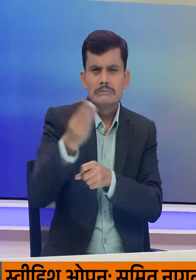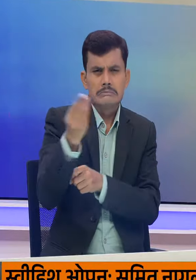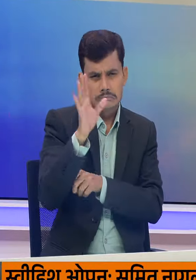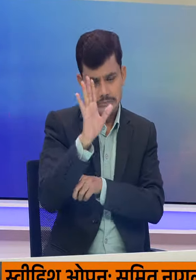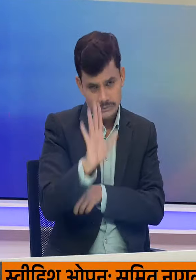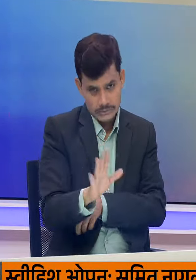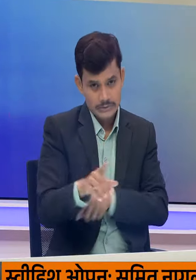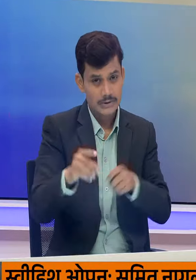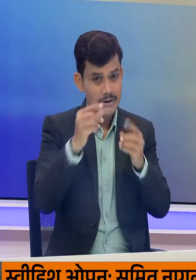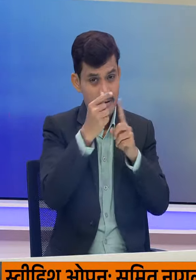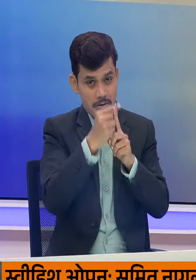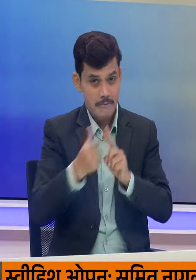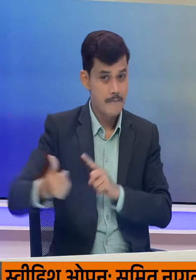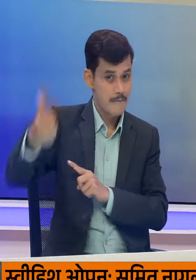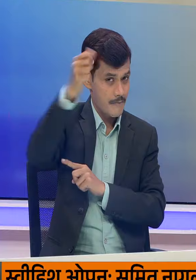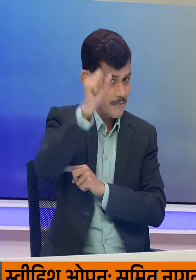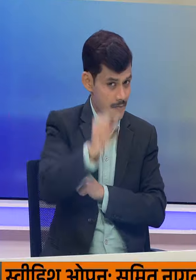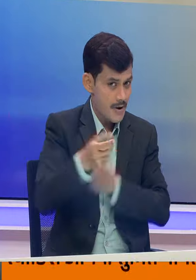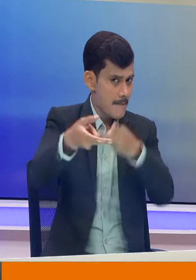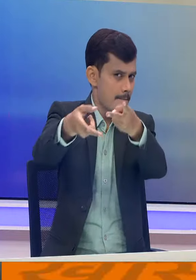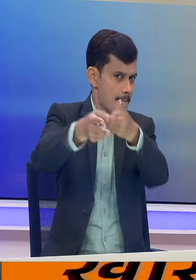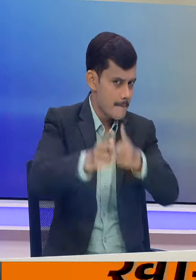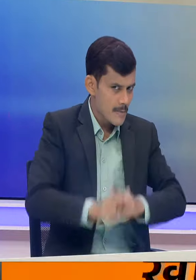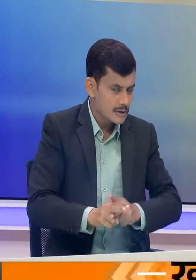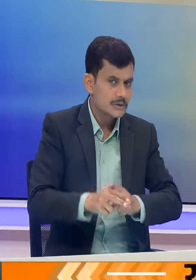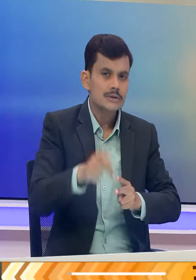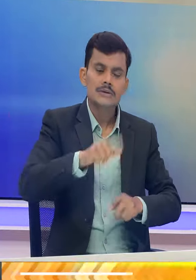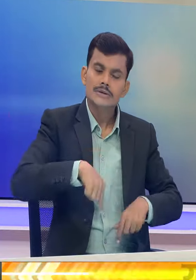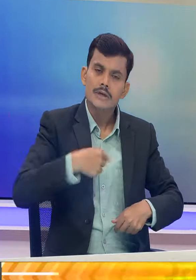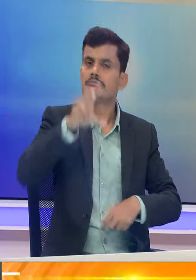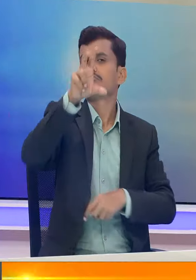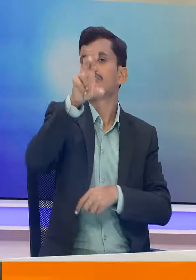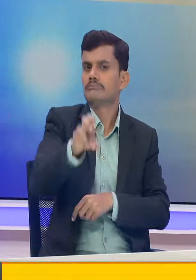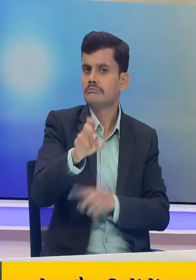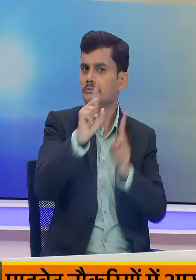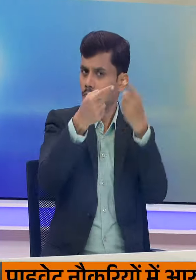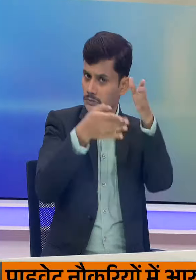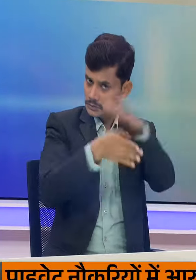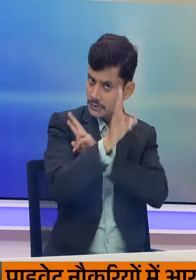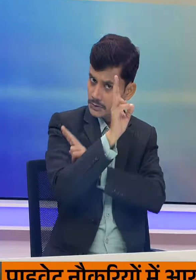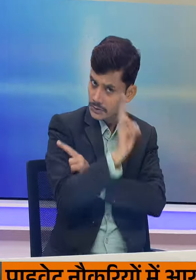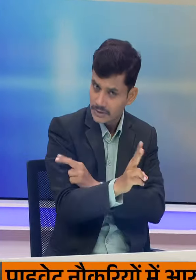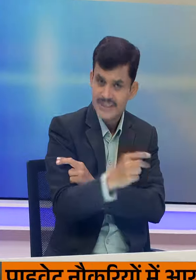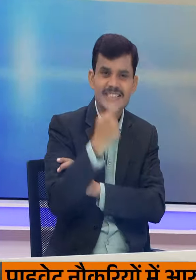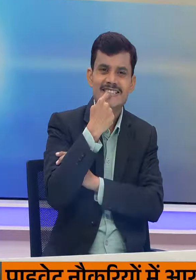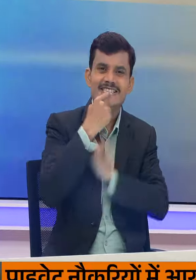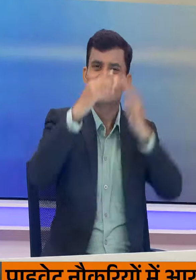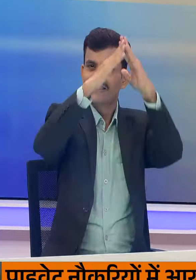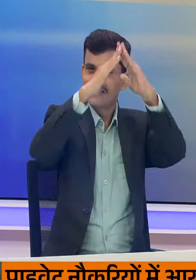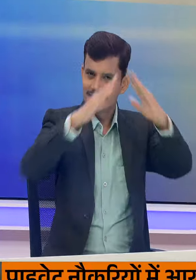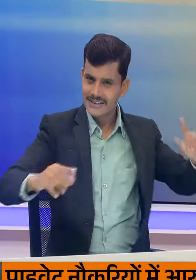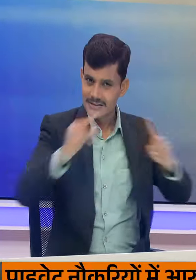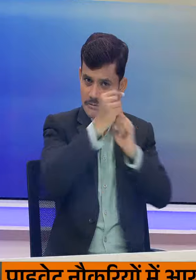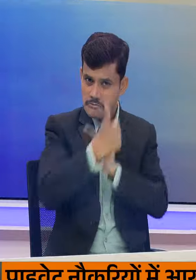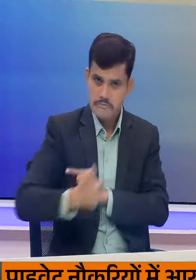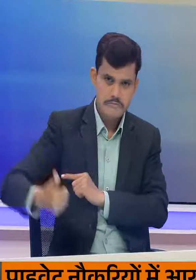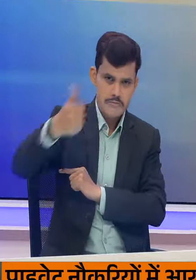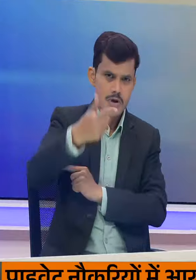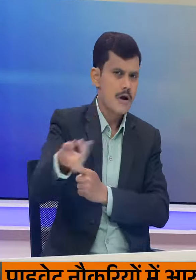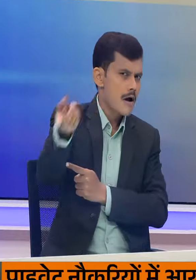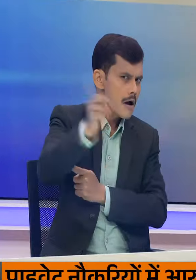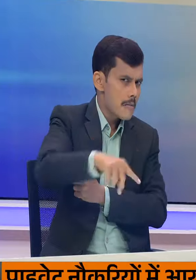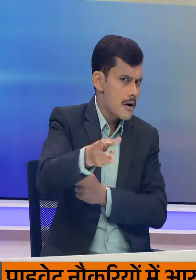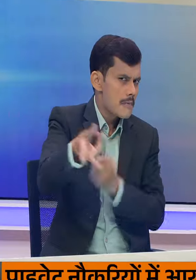बाइडन डेलाफेर लोट कर खुद को आइसोलेट करेंगे वाइटाउस राष्टपती के स्थिति के बारे में नियम्मित